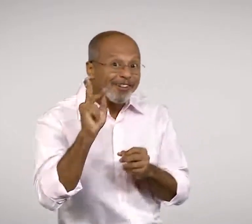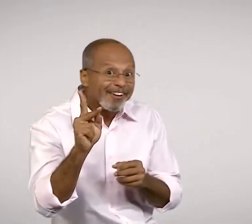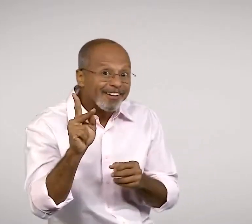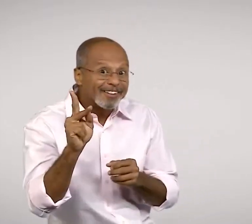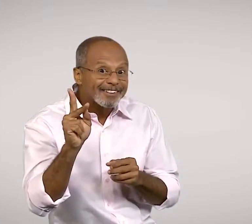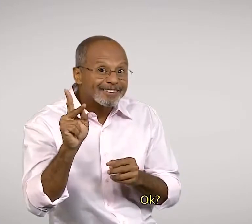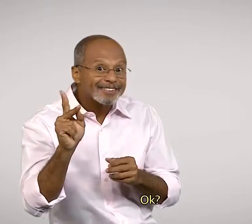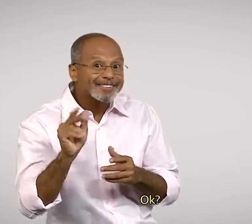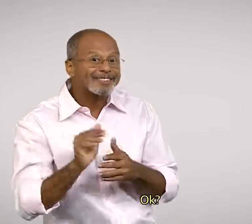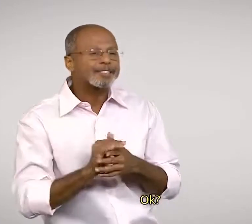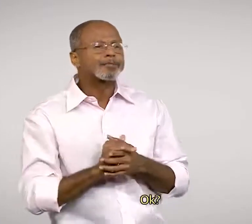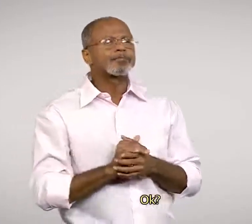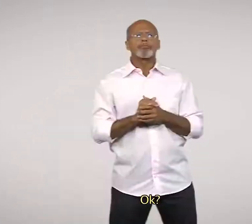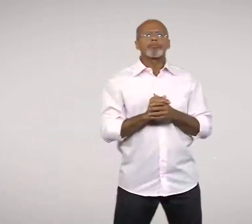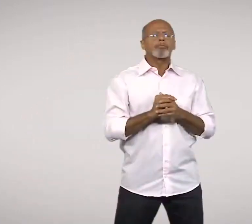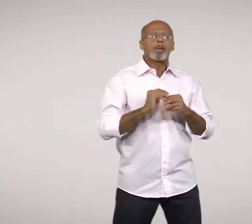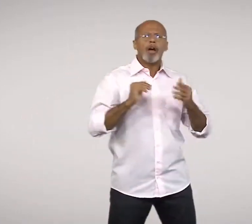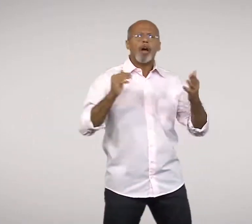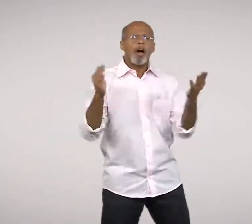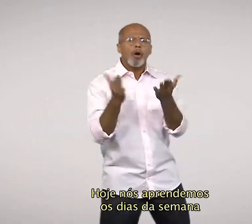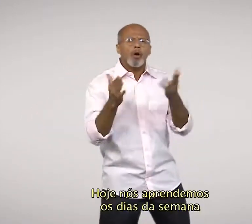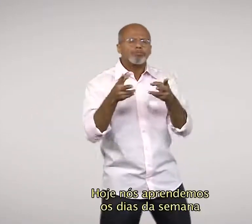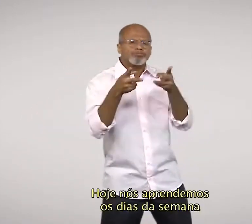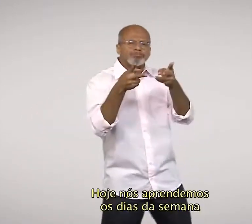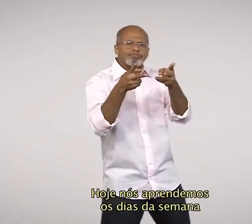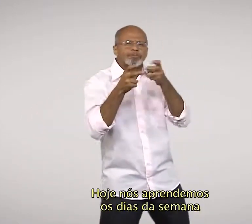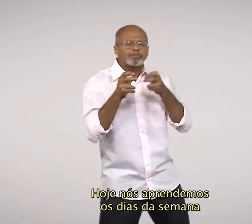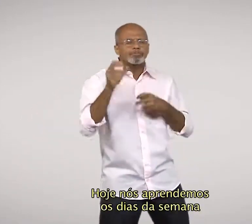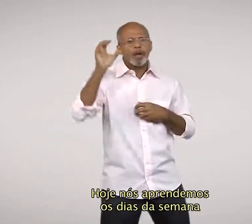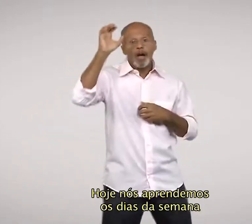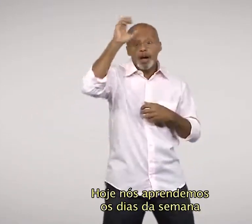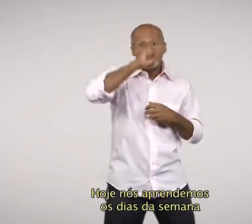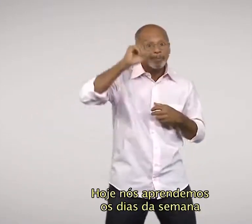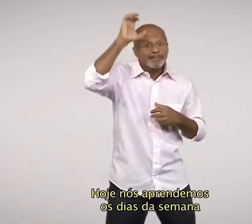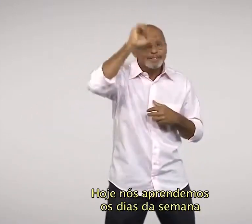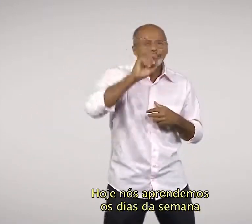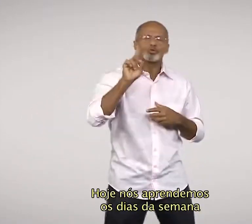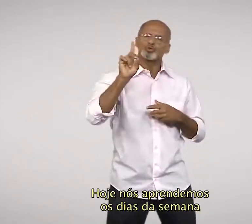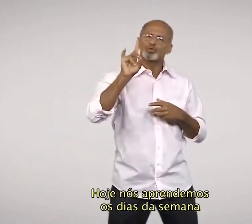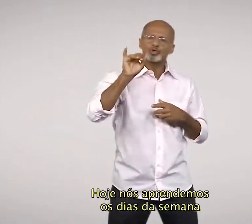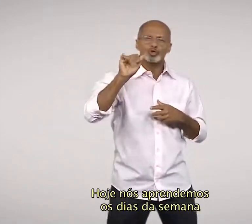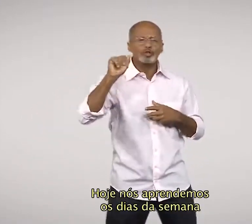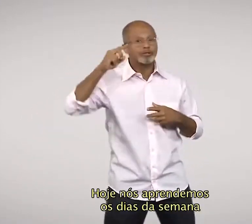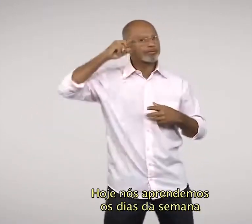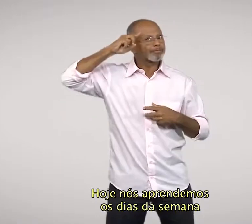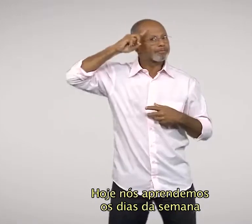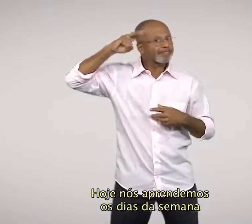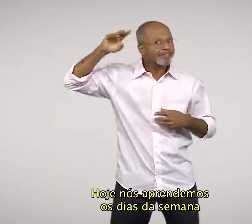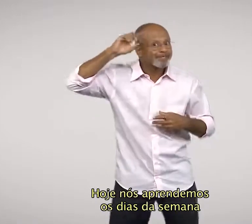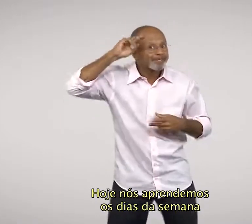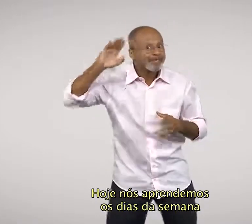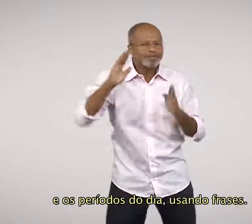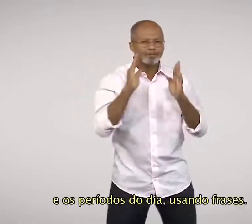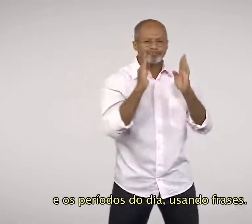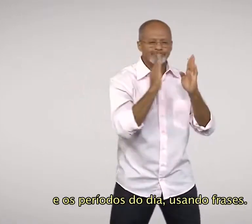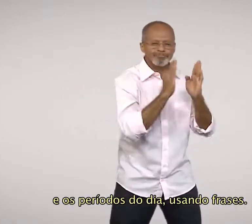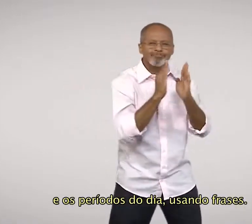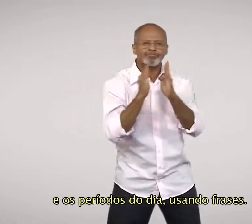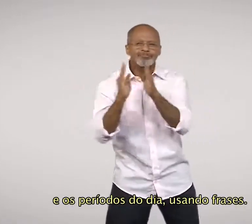Ok Hoje, nós aprendemos os dias da semana e os